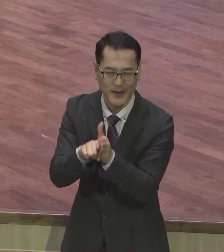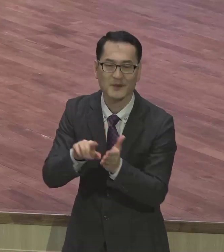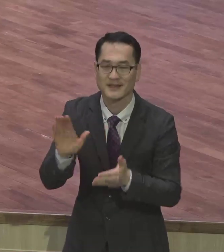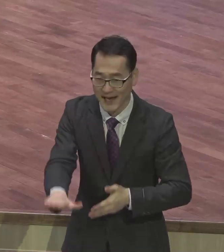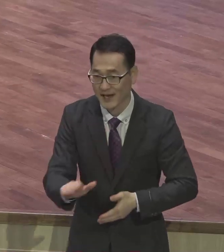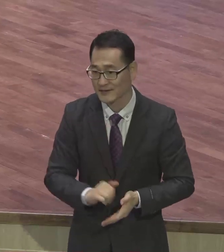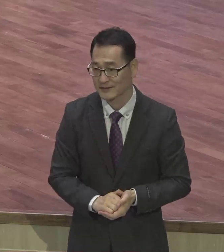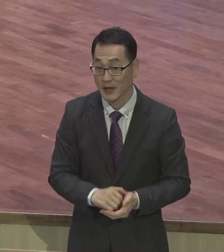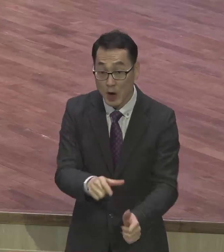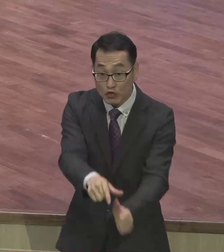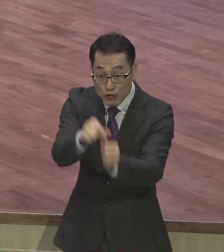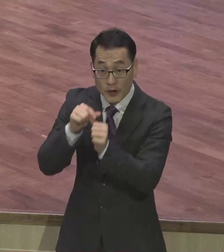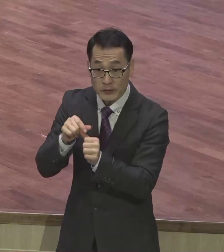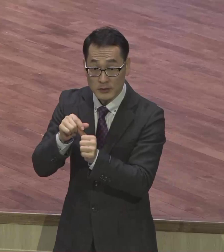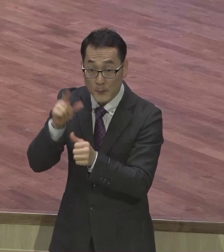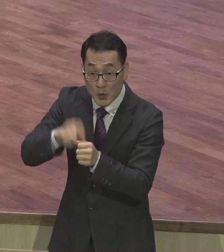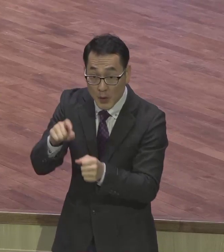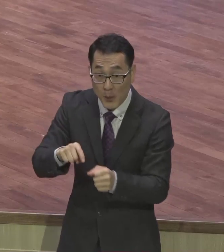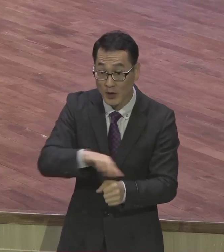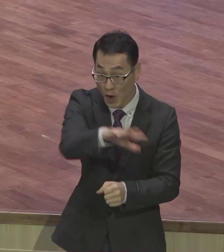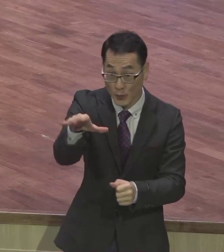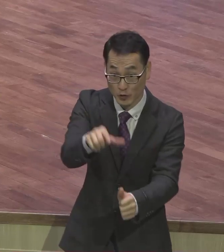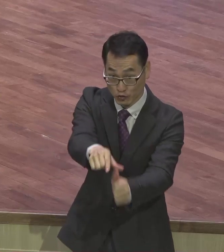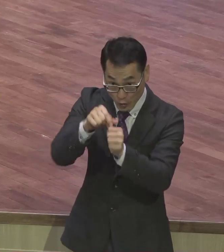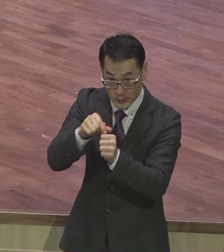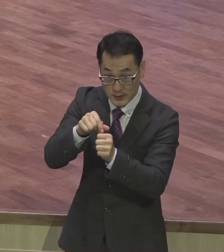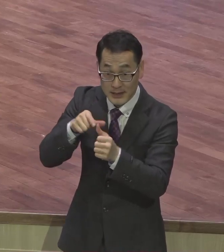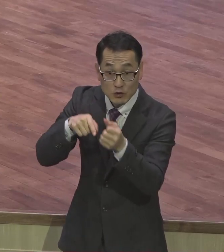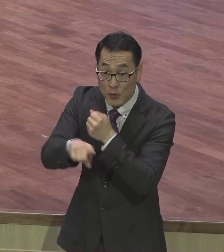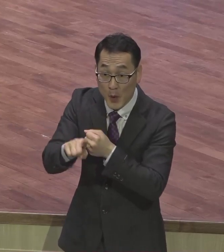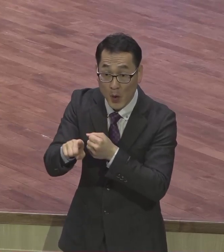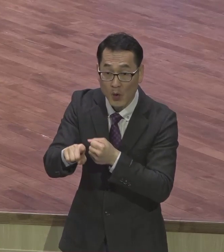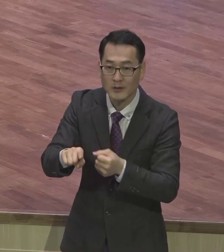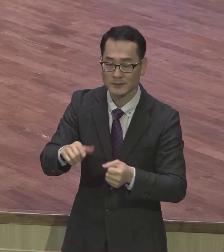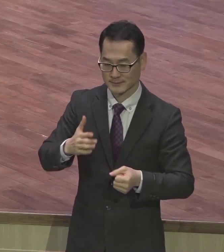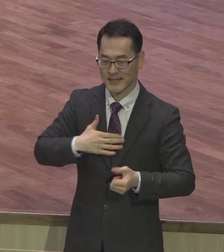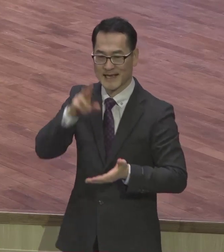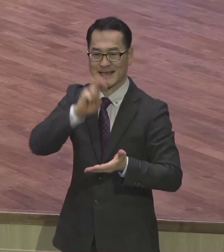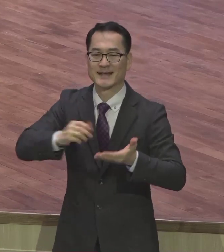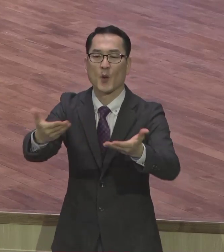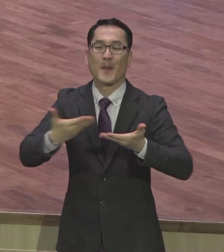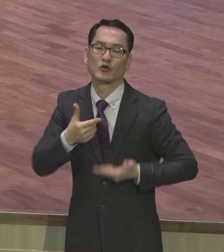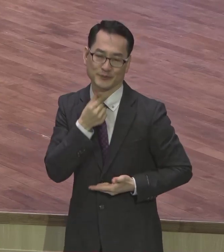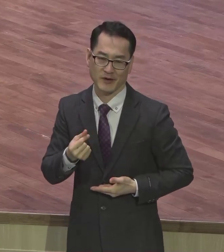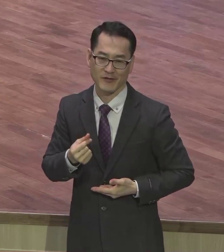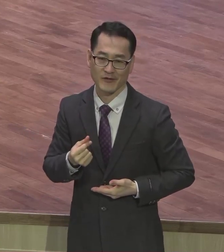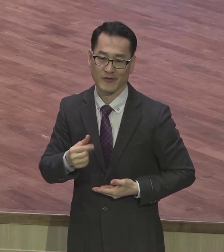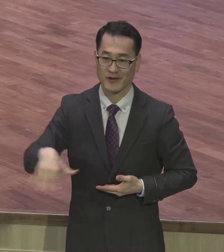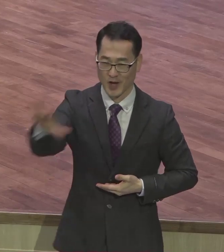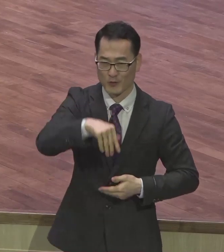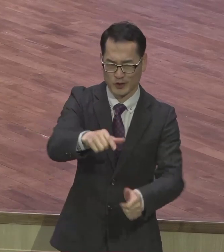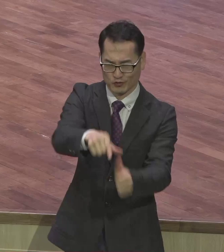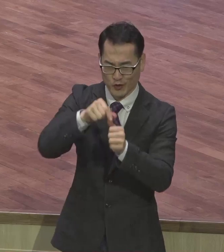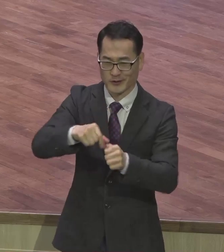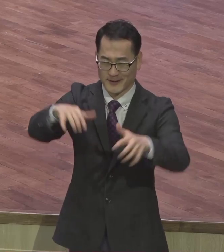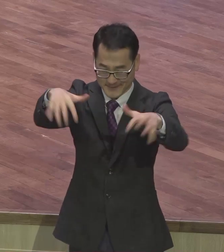하느냐 찬송하게 하기 위해서 우리에게 우리를 통해서 찬송을 받기 위해서 영광을 받기 위해서 우리를 구원해 주시고